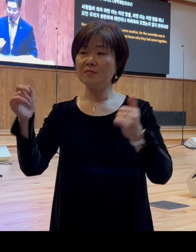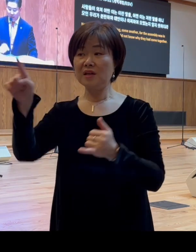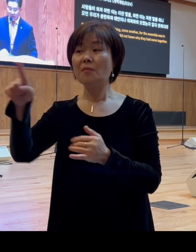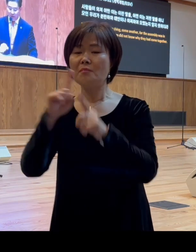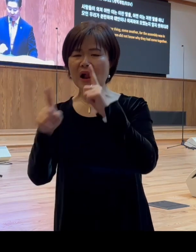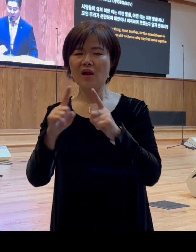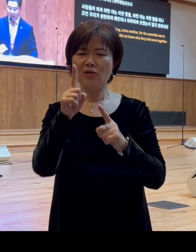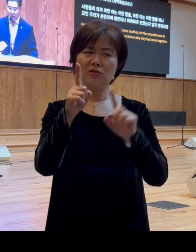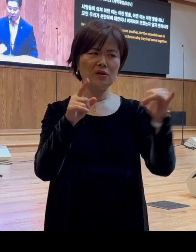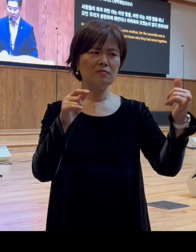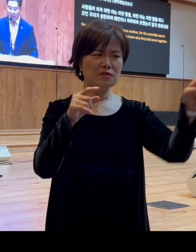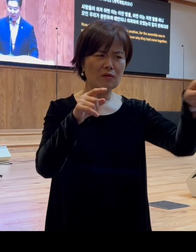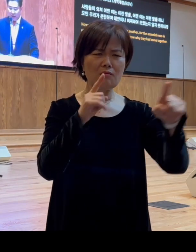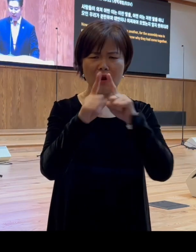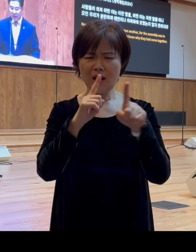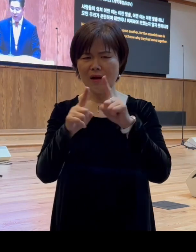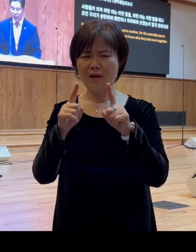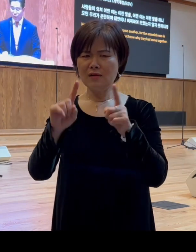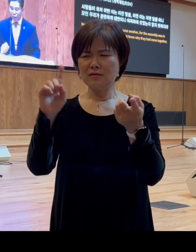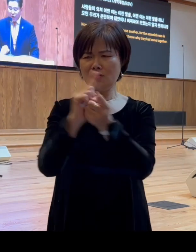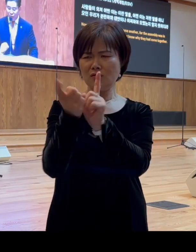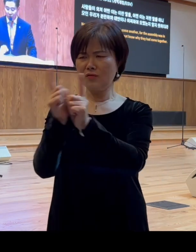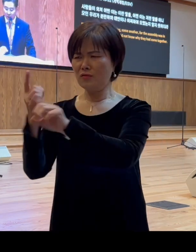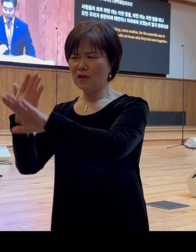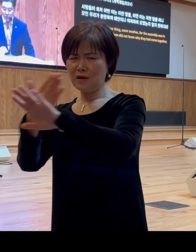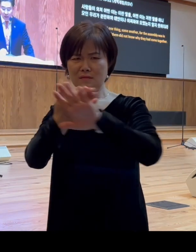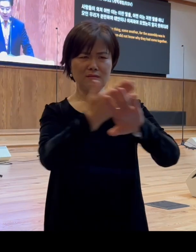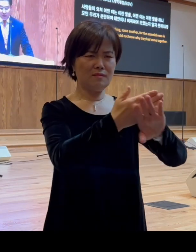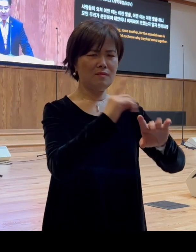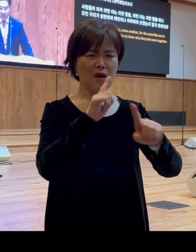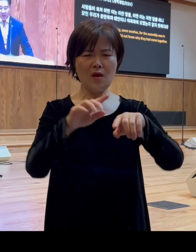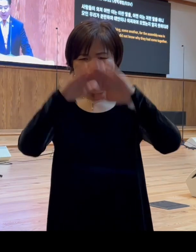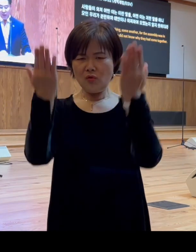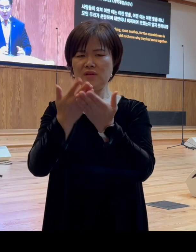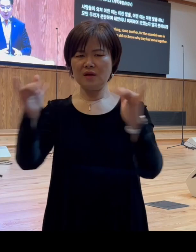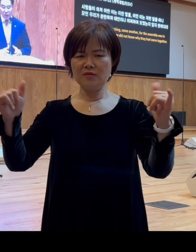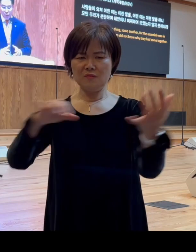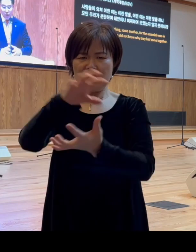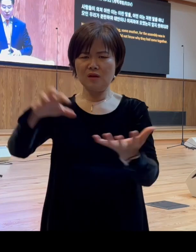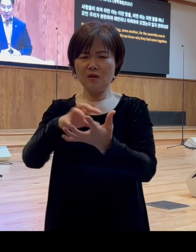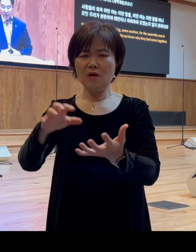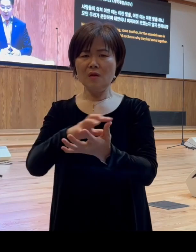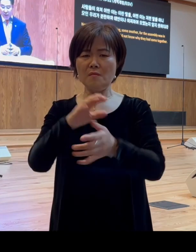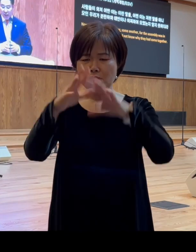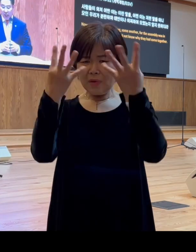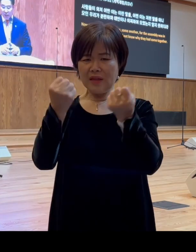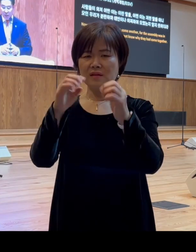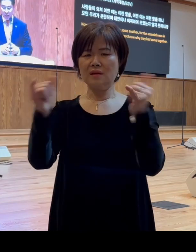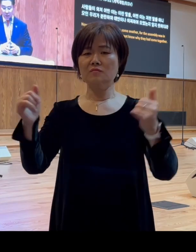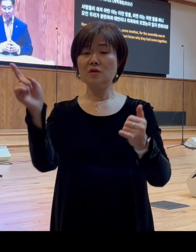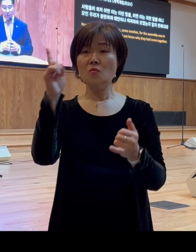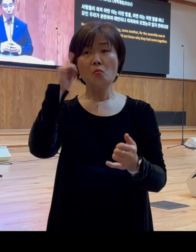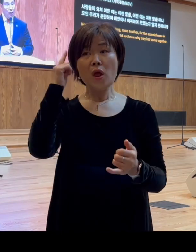어떤이는 저런 말을 하니 모인 무리가 분란하여 태반이나 어찌하여 모였는지 알지 못하더라